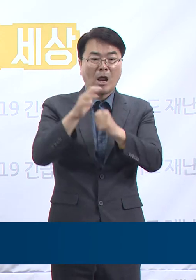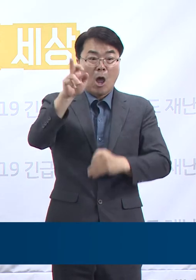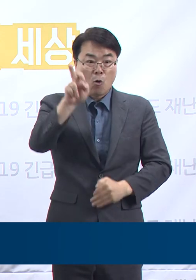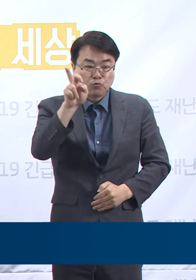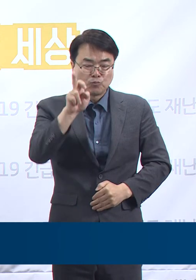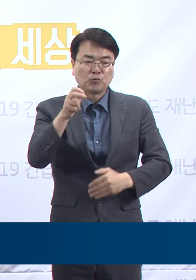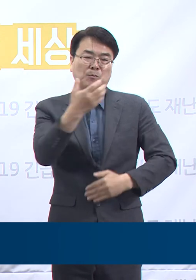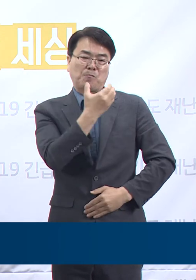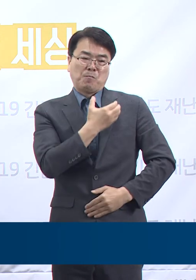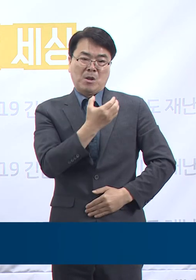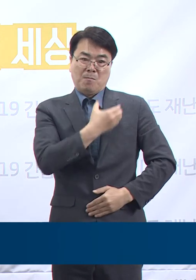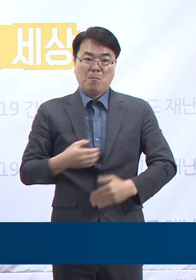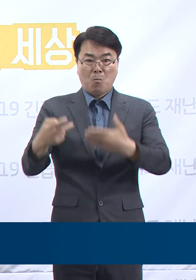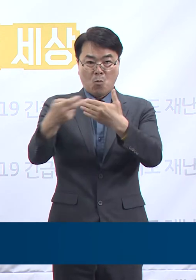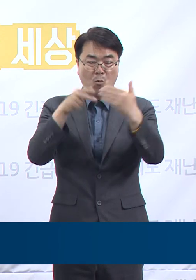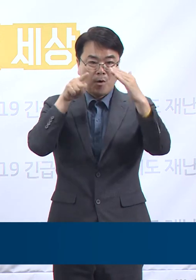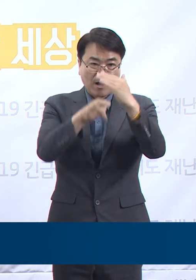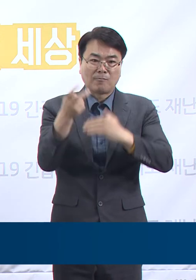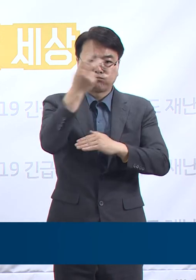선별진료 후 확진되었습니다.